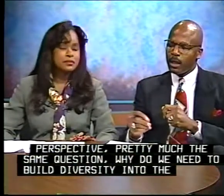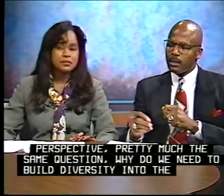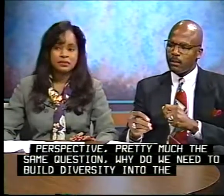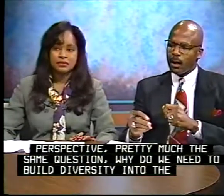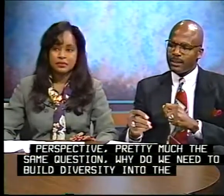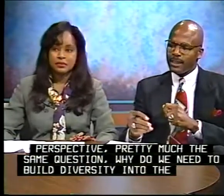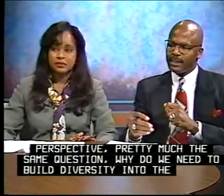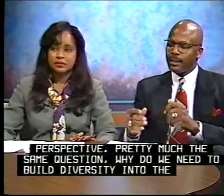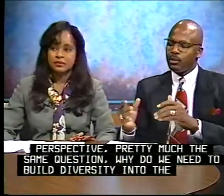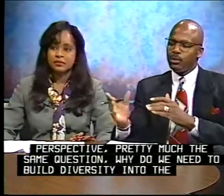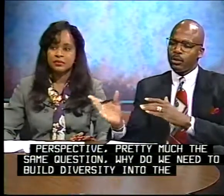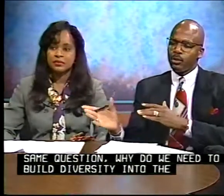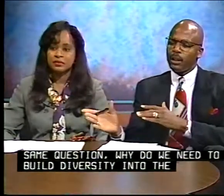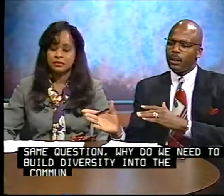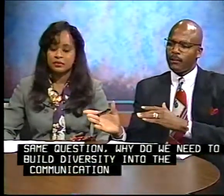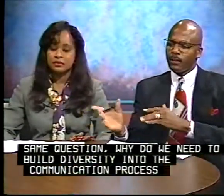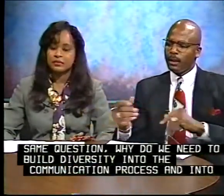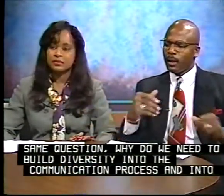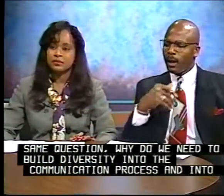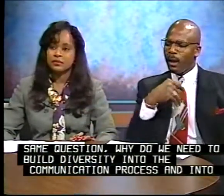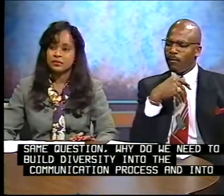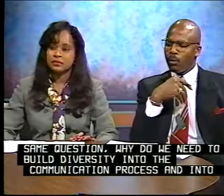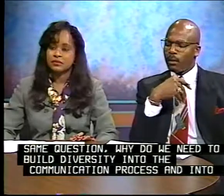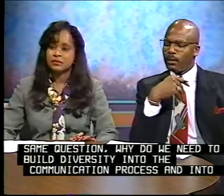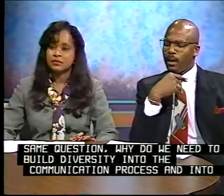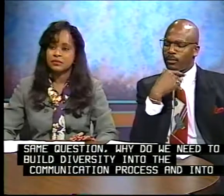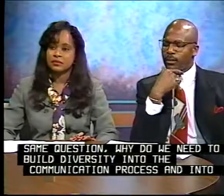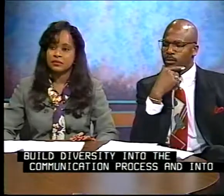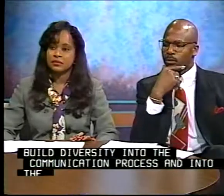process and into the curricula for the deaf consumer?